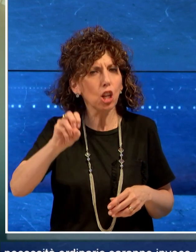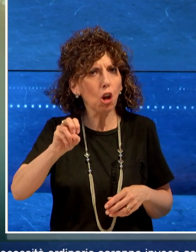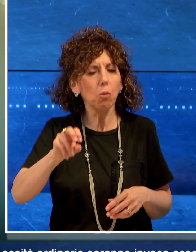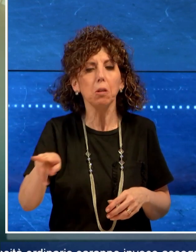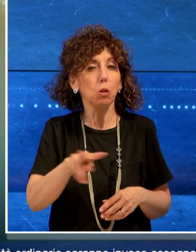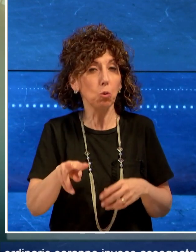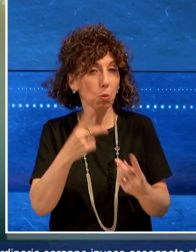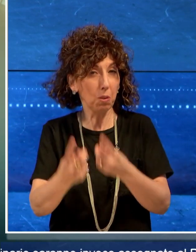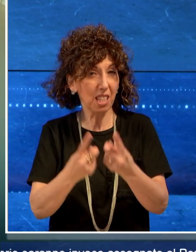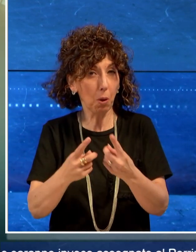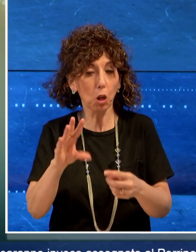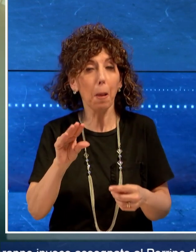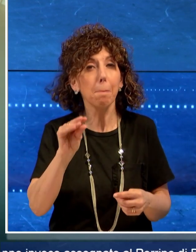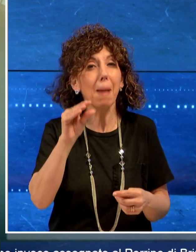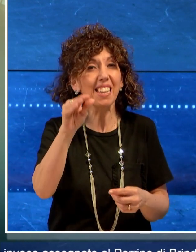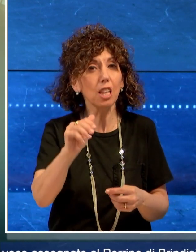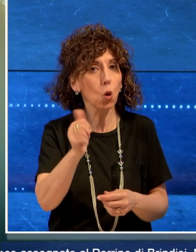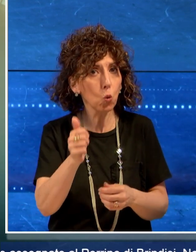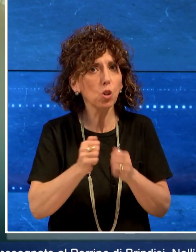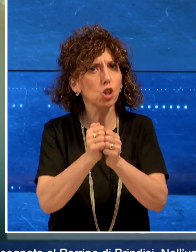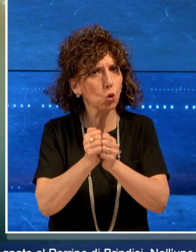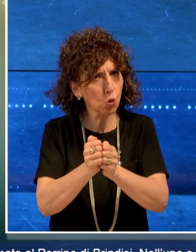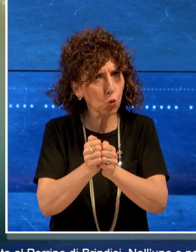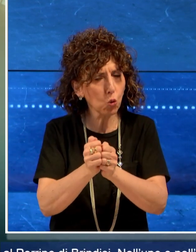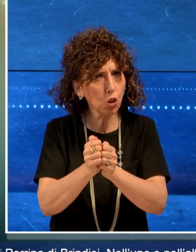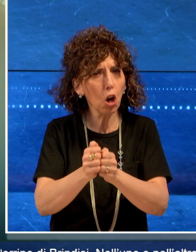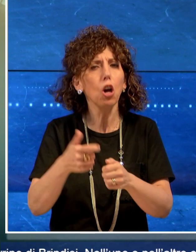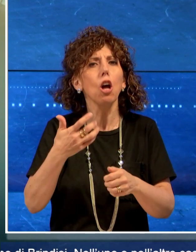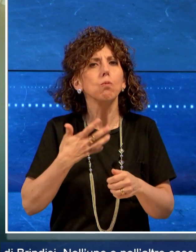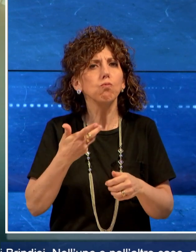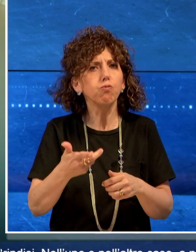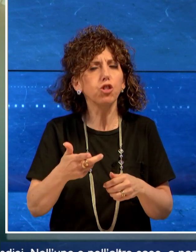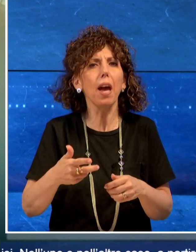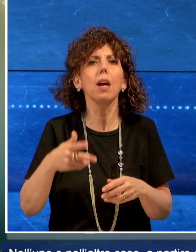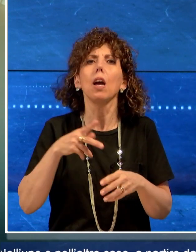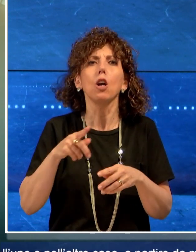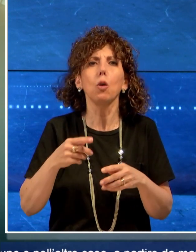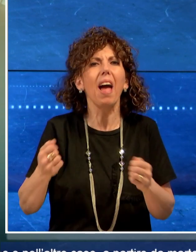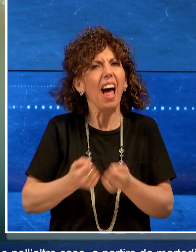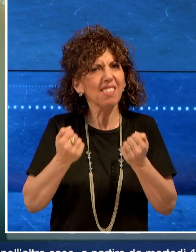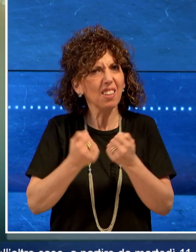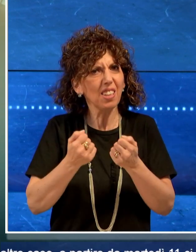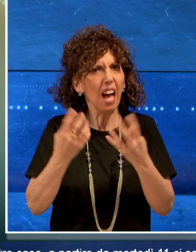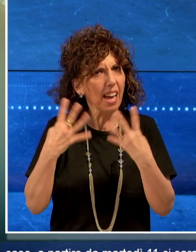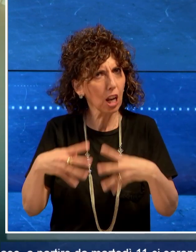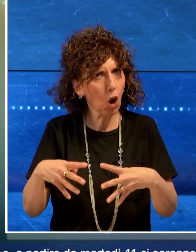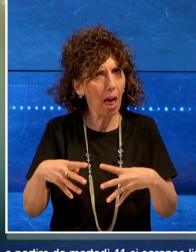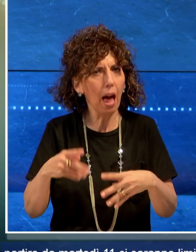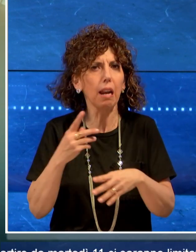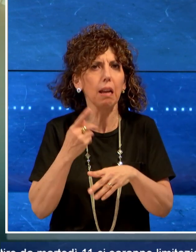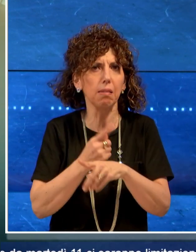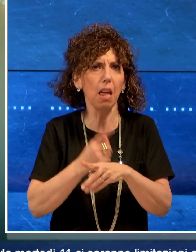caso a partire da martedì 11 ci saranno limitazioni alla attività ordinaria per garantire